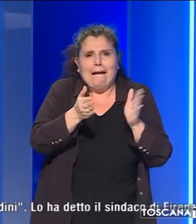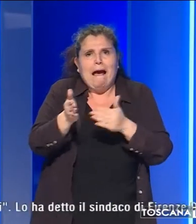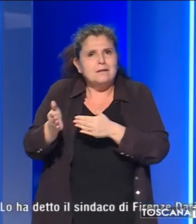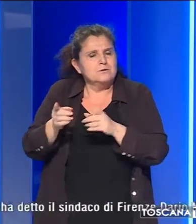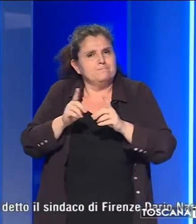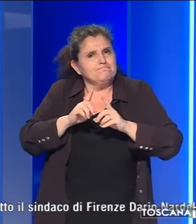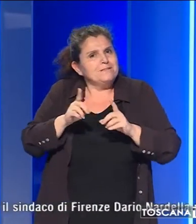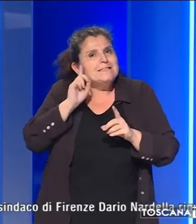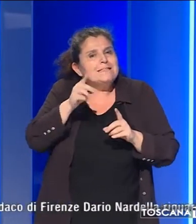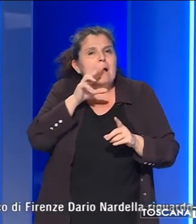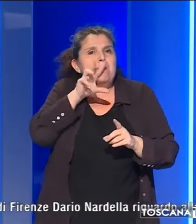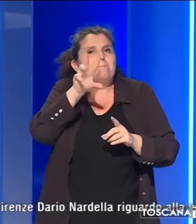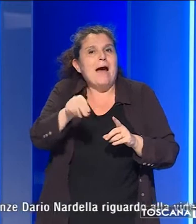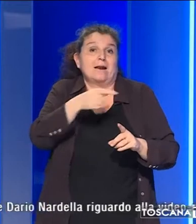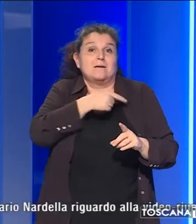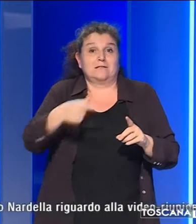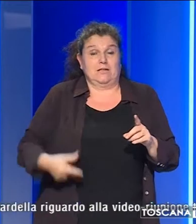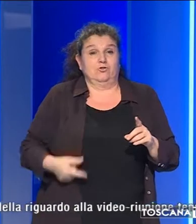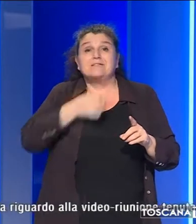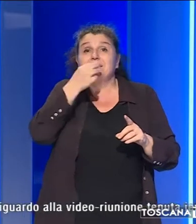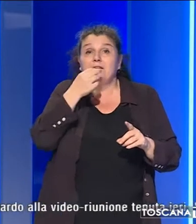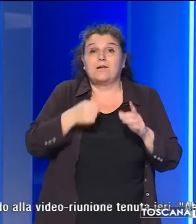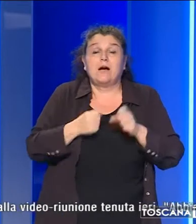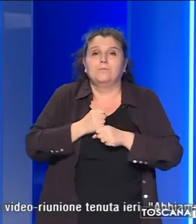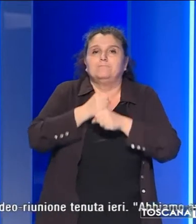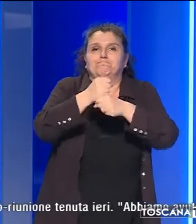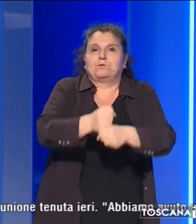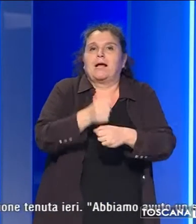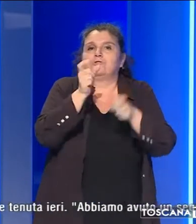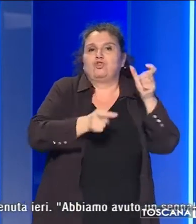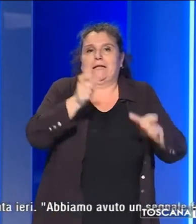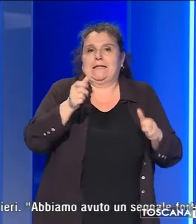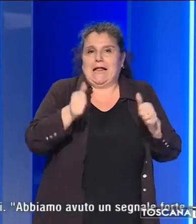Se parlano i sindaci, parlano i cittadini.